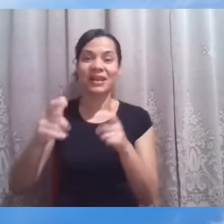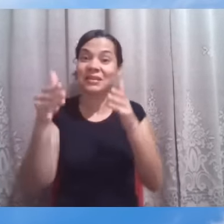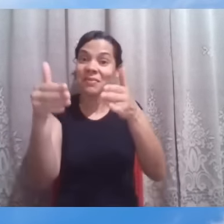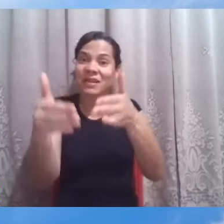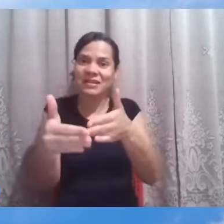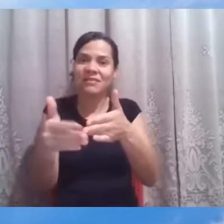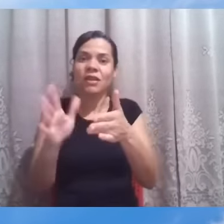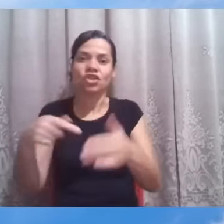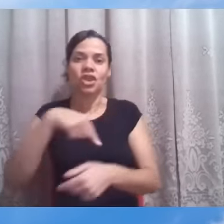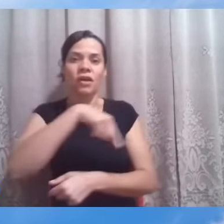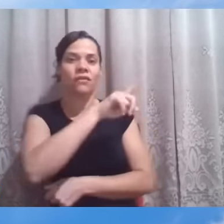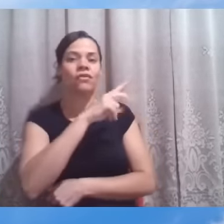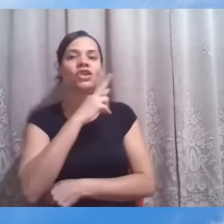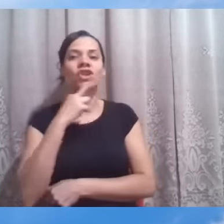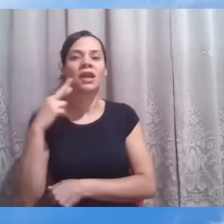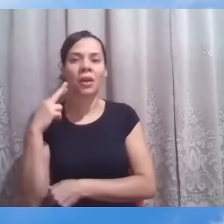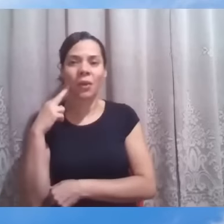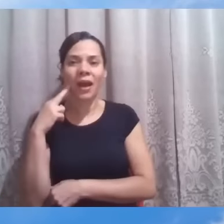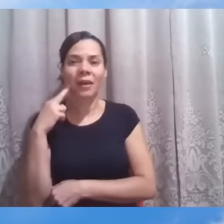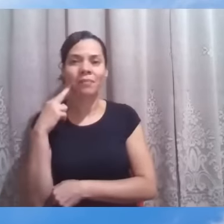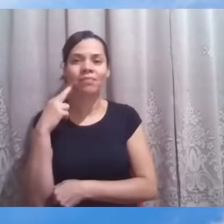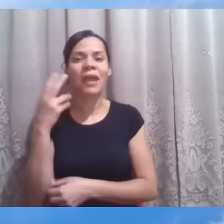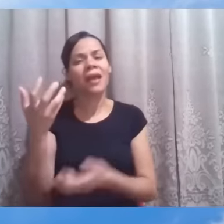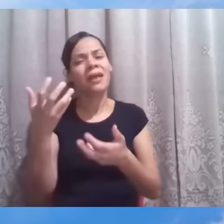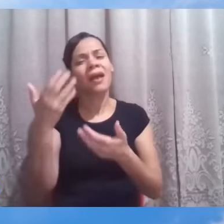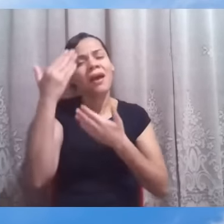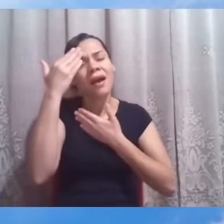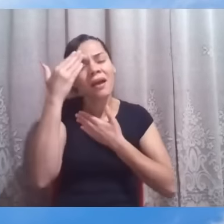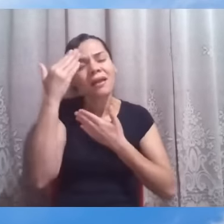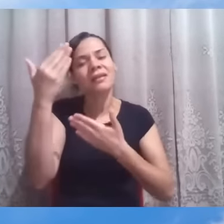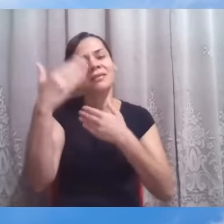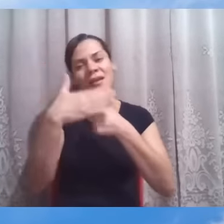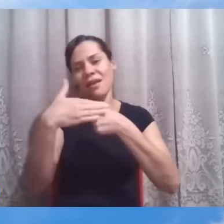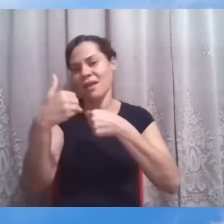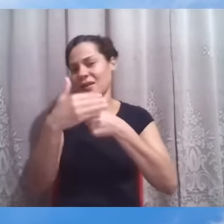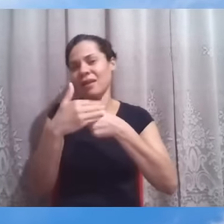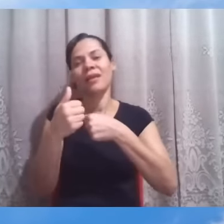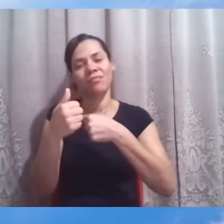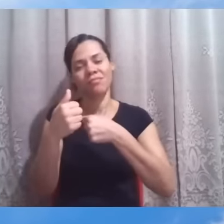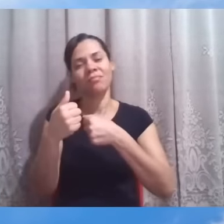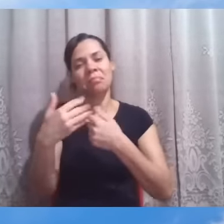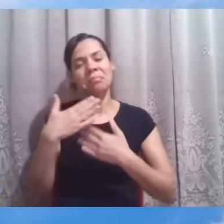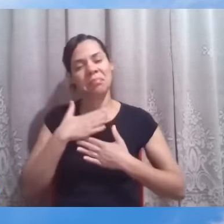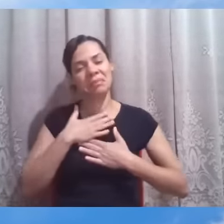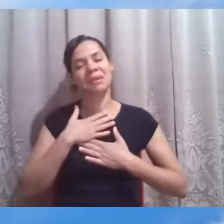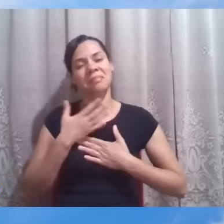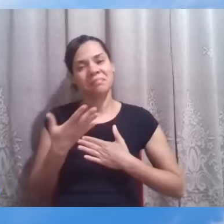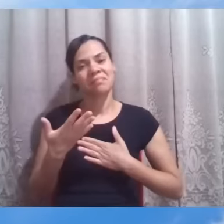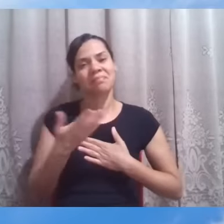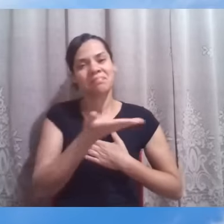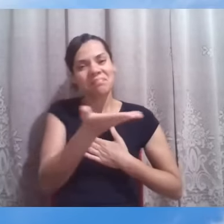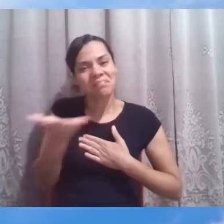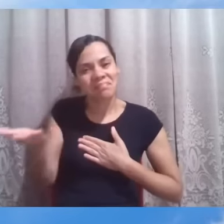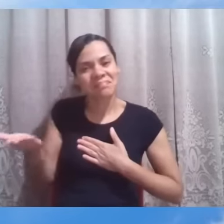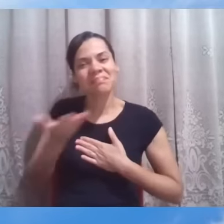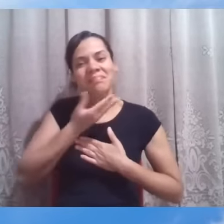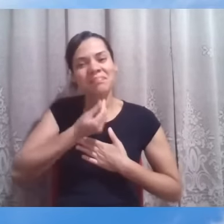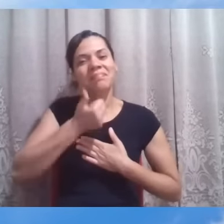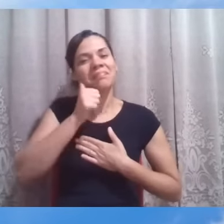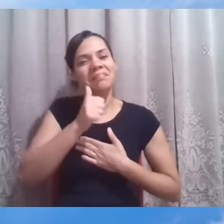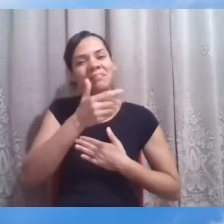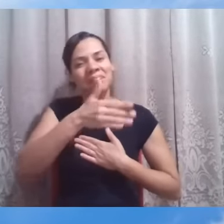hoje em Jaraguá. Gostaria de agradecer imensamente pelo carinho que temos recebido dos irmãos, das irmãs nessa região